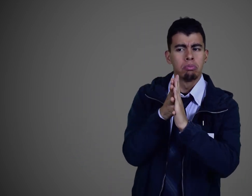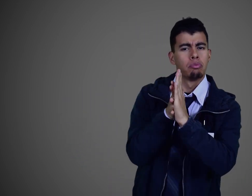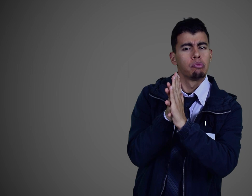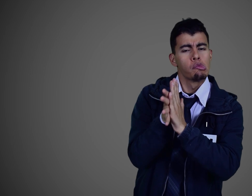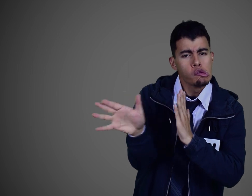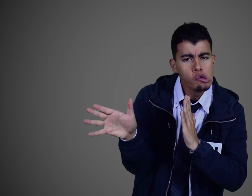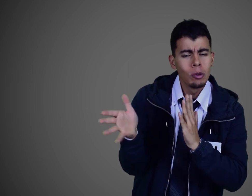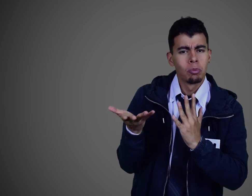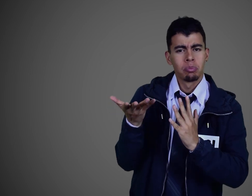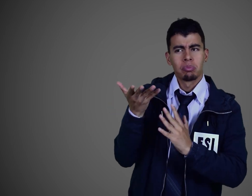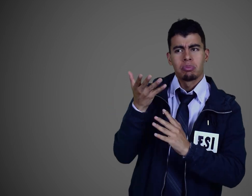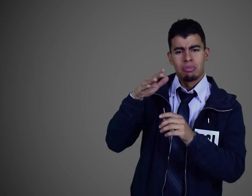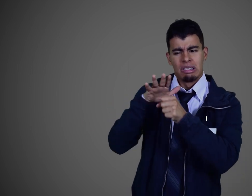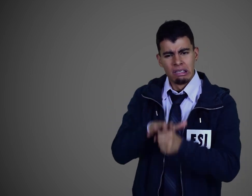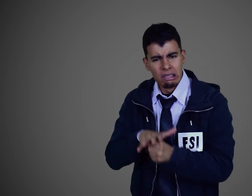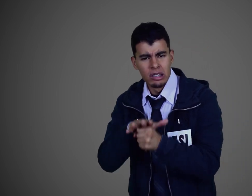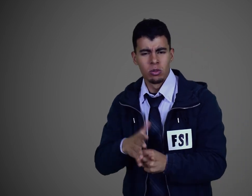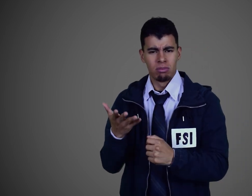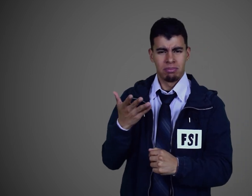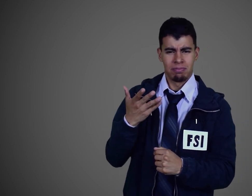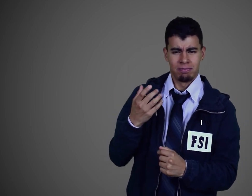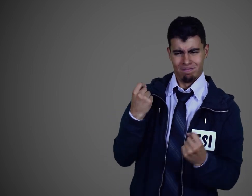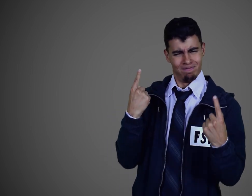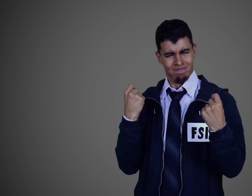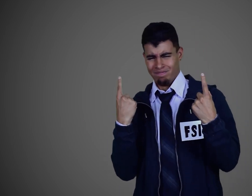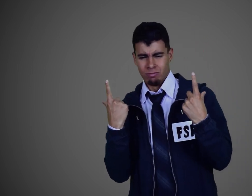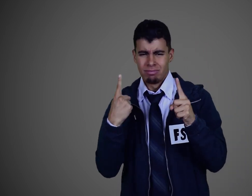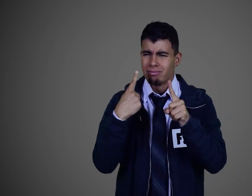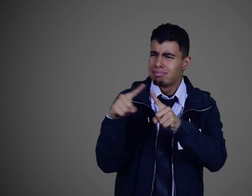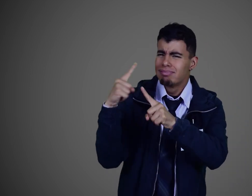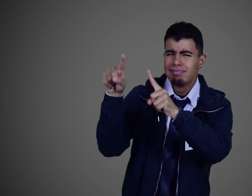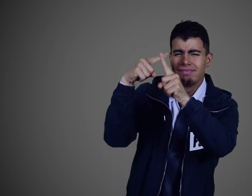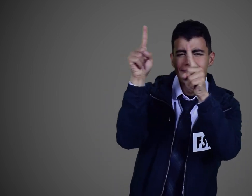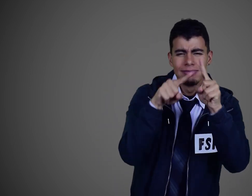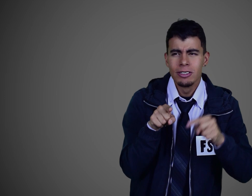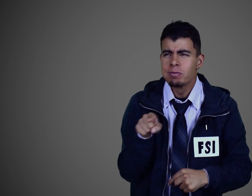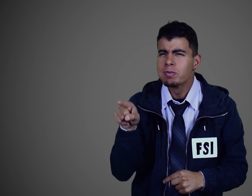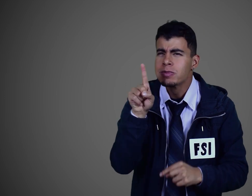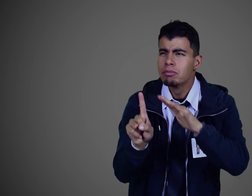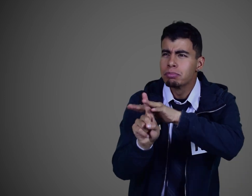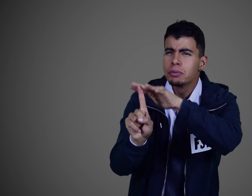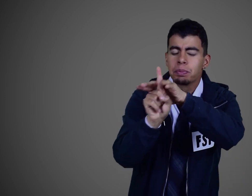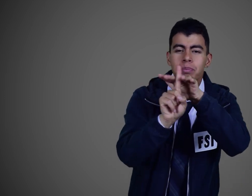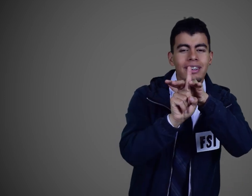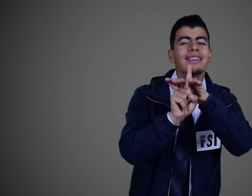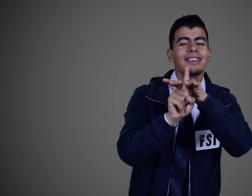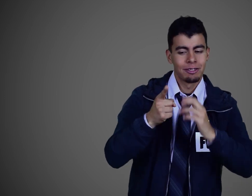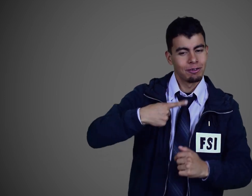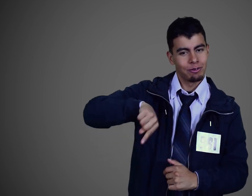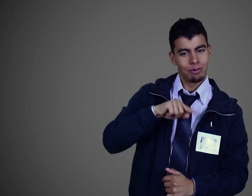información que puede desviarse o verse en situaciones de discriminación o vulneración, confusión, entre otros sucesos que desde FSI